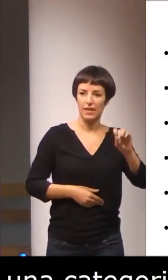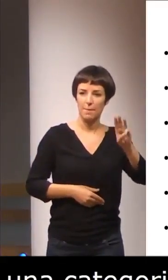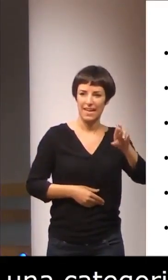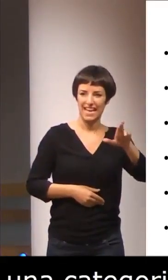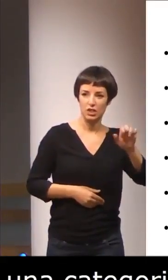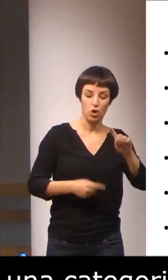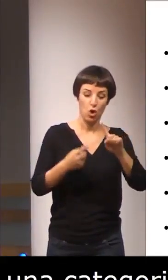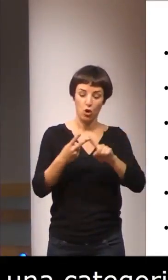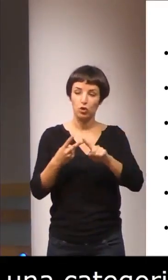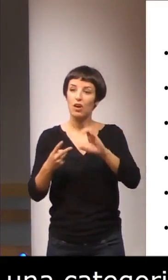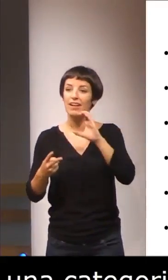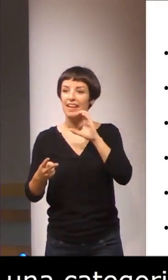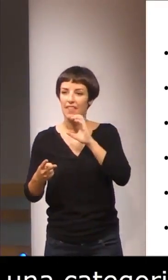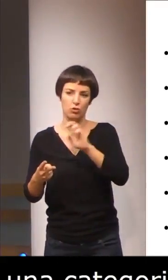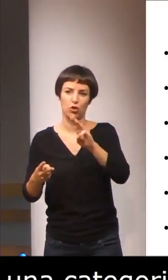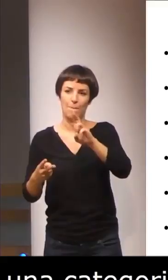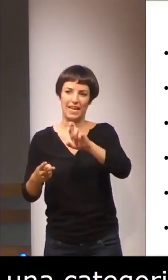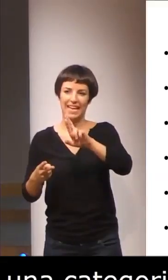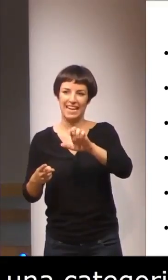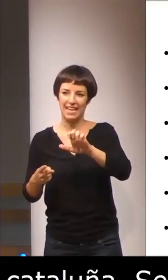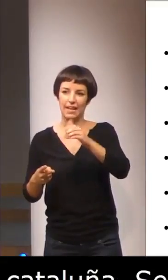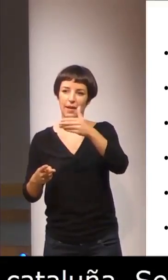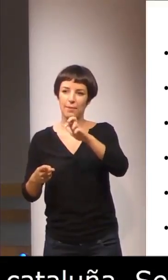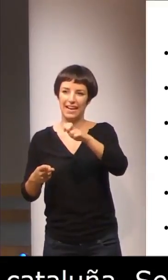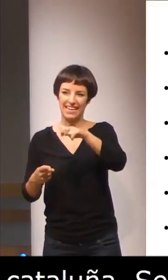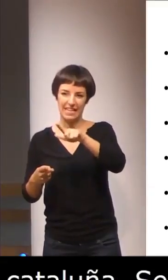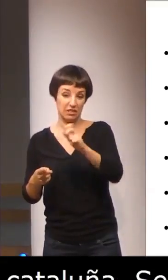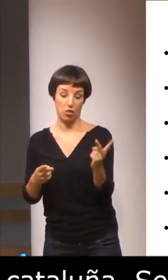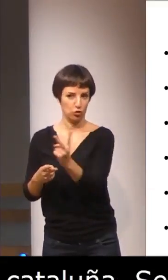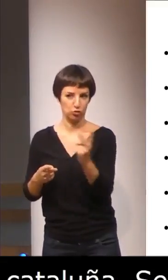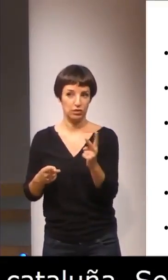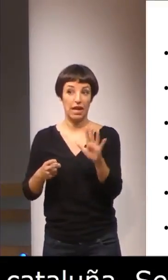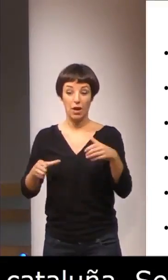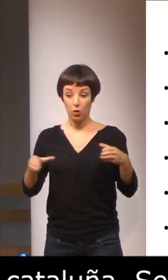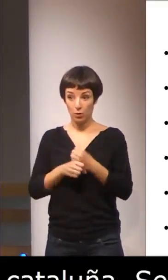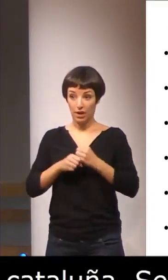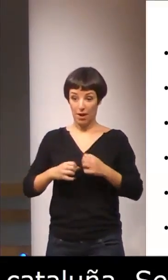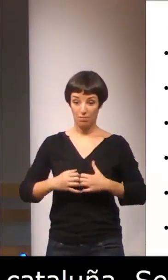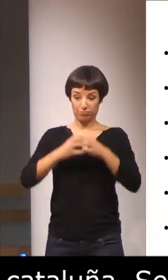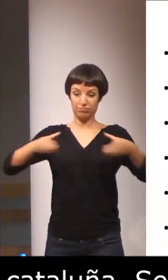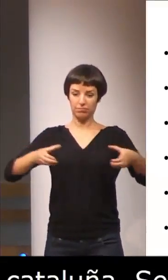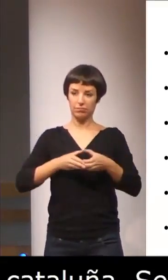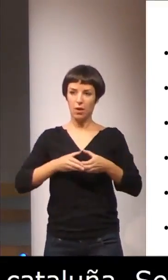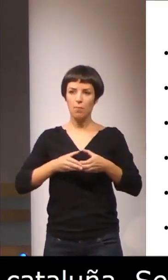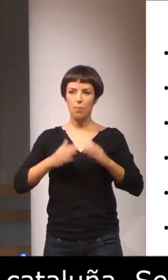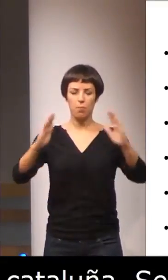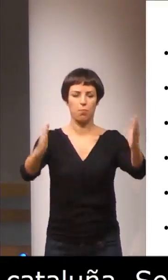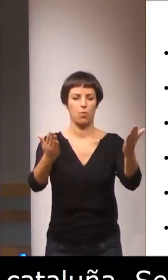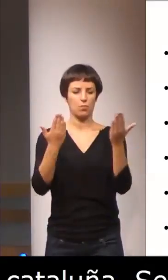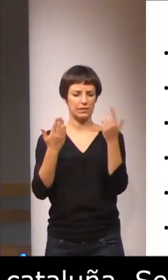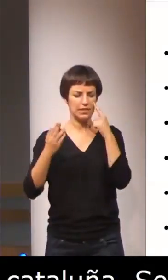y cuando se constituyó el grupo de trabajo lo que hicimos fue revisar estas dos propuestas y elaborar